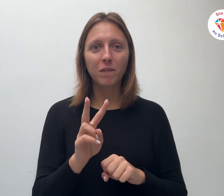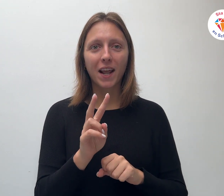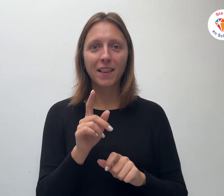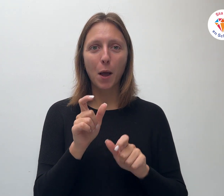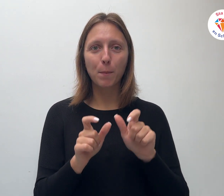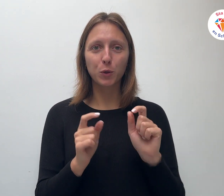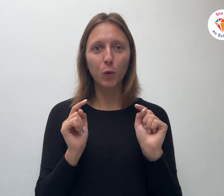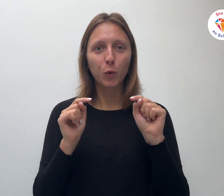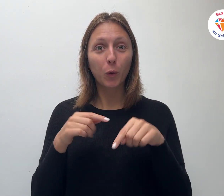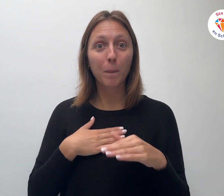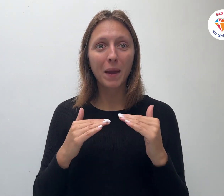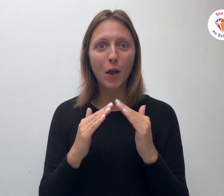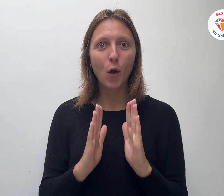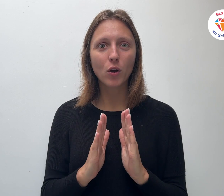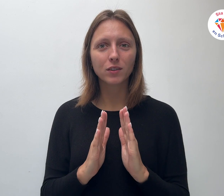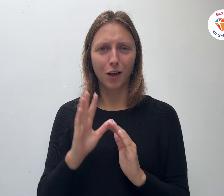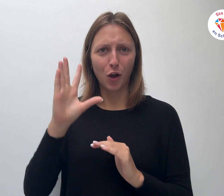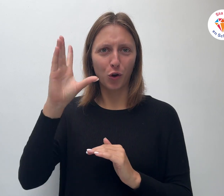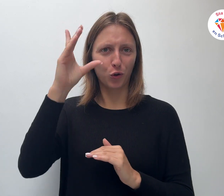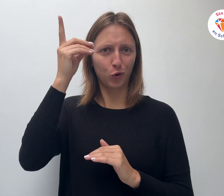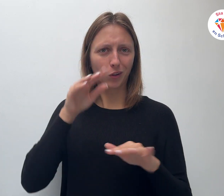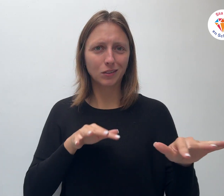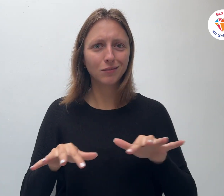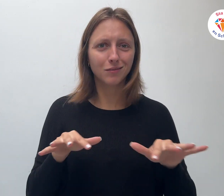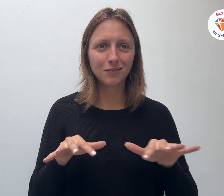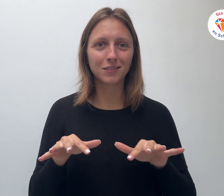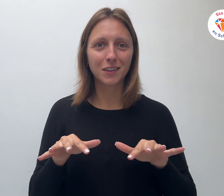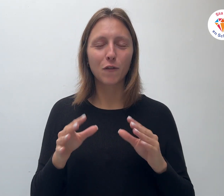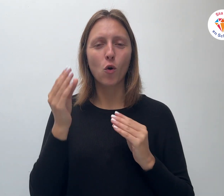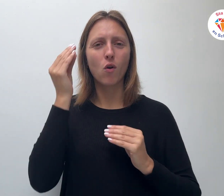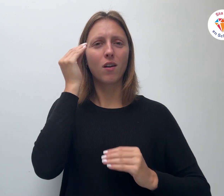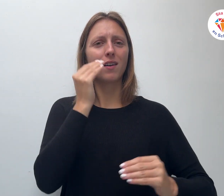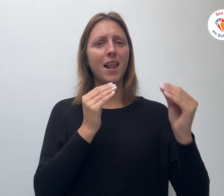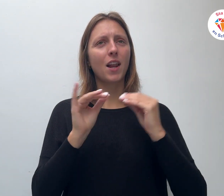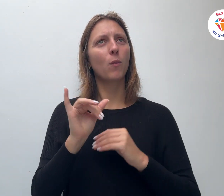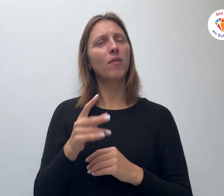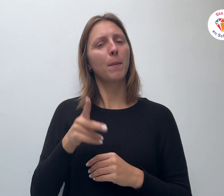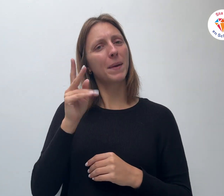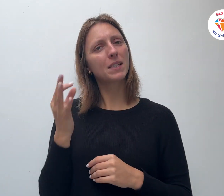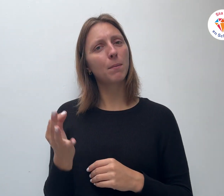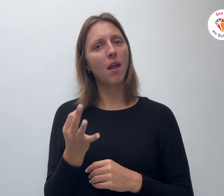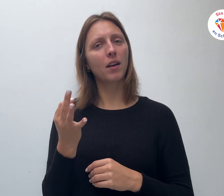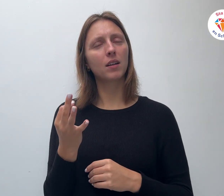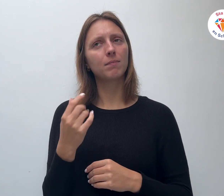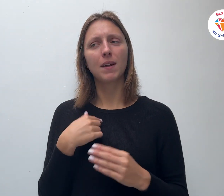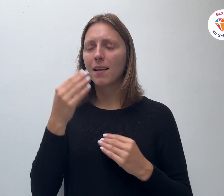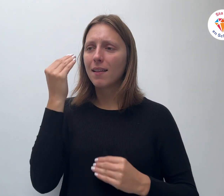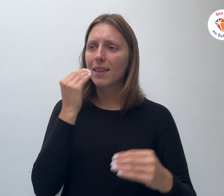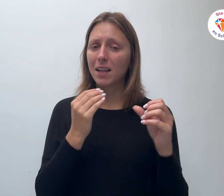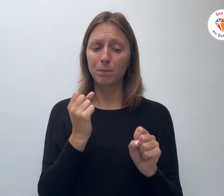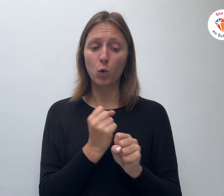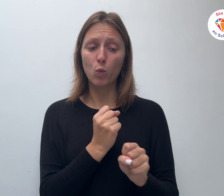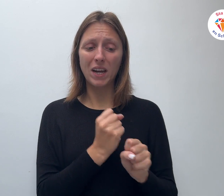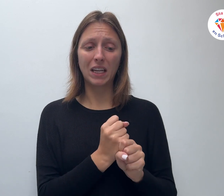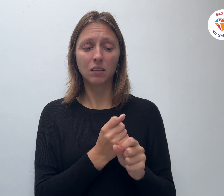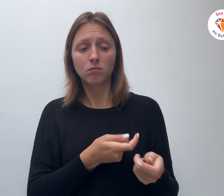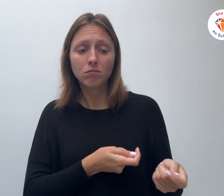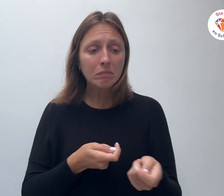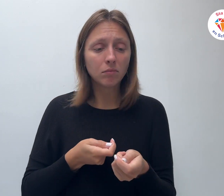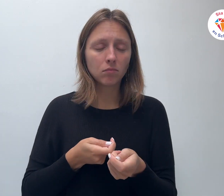te stellen Ik leerde mijn werkzaamheden te laten liggen Voor een andere dag Als nu iemand aan mijn deur